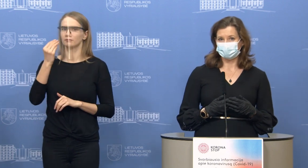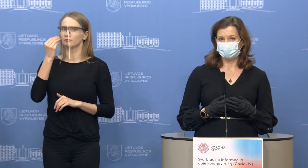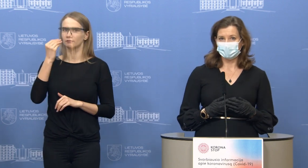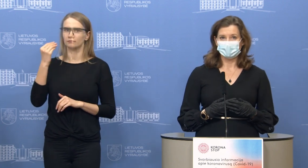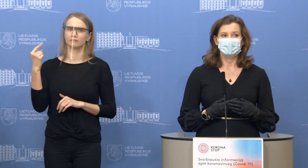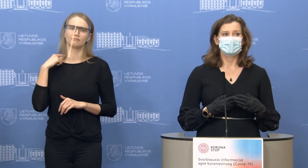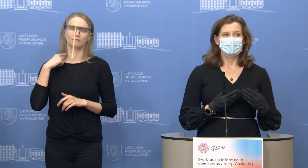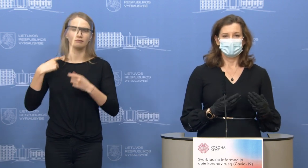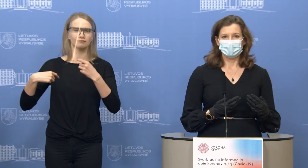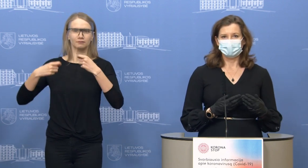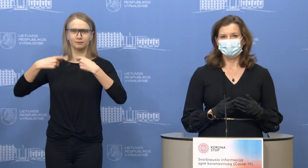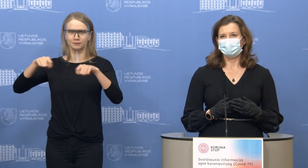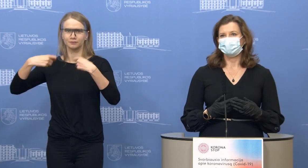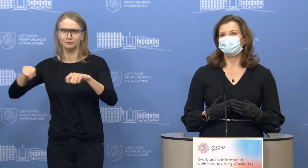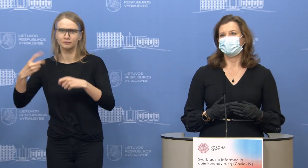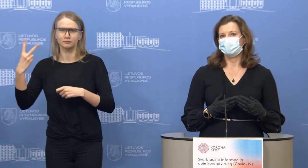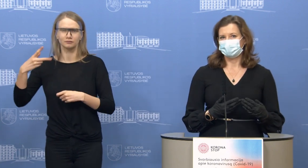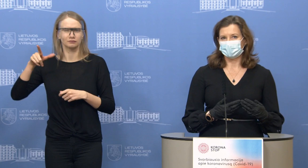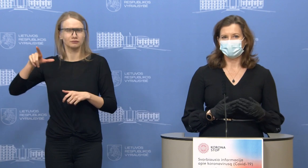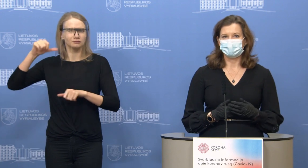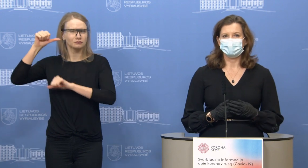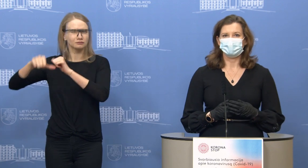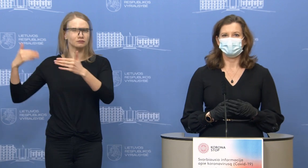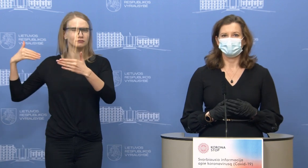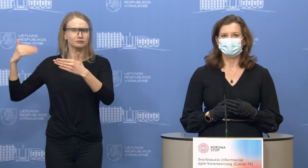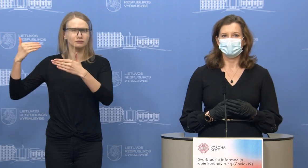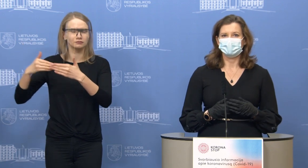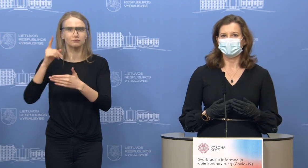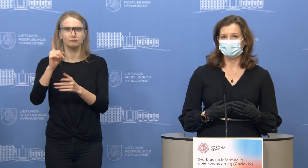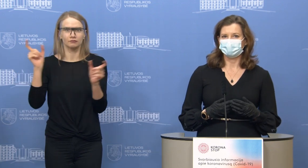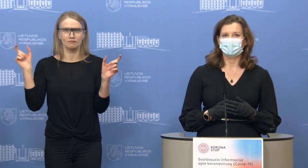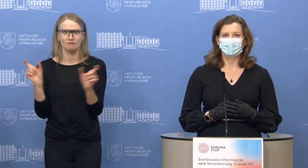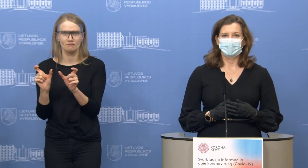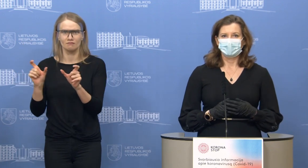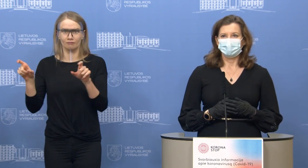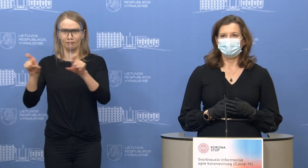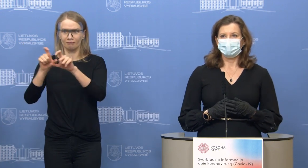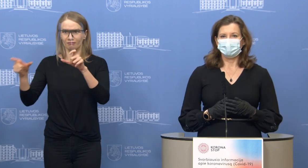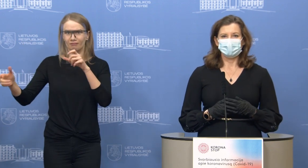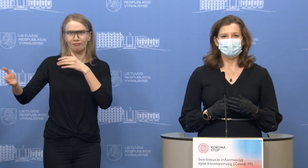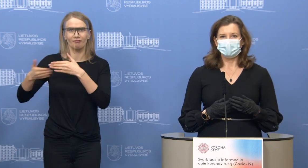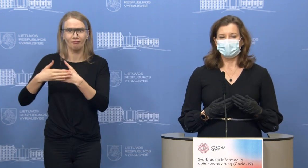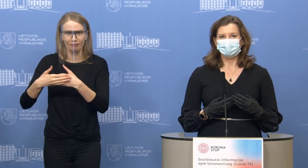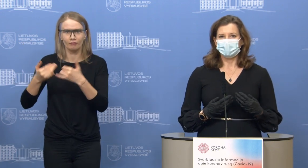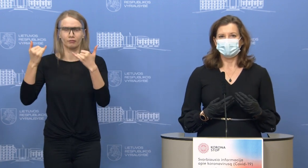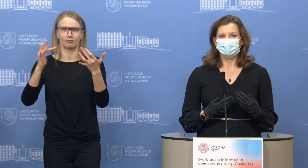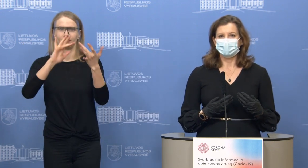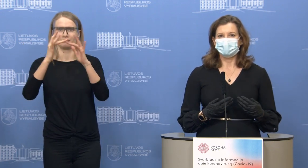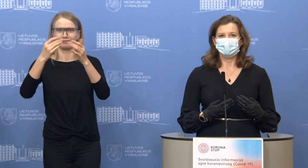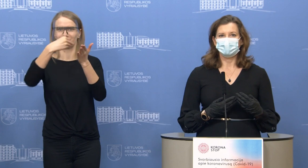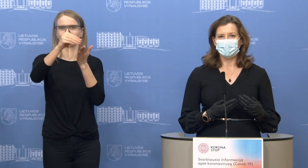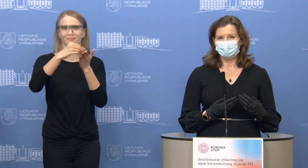mėsos produktais. Ir karantino metu pradėjo priekiauti mėsos produktais internetu. Ir tai nėra